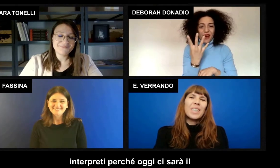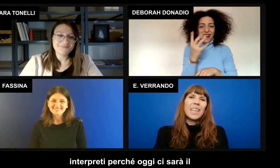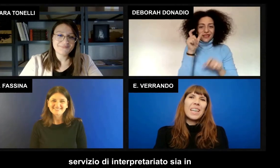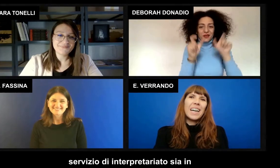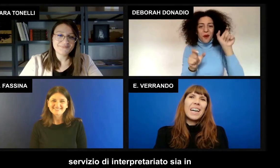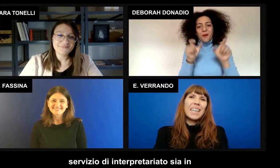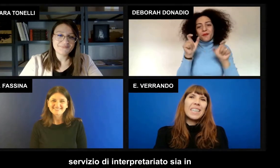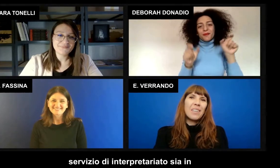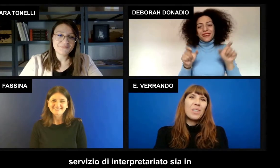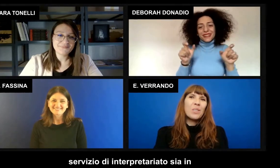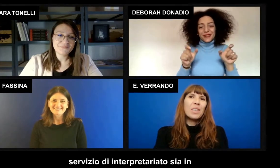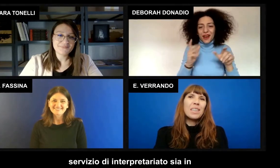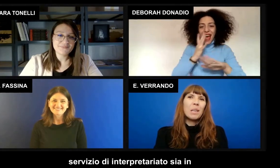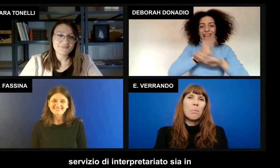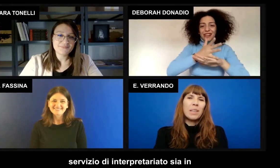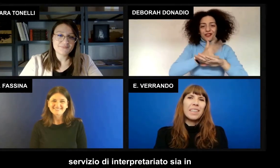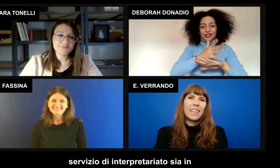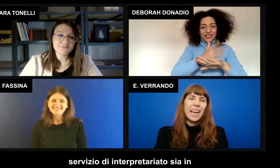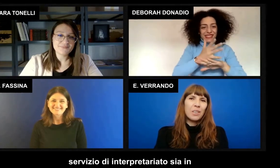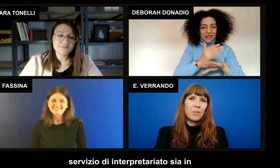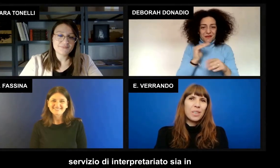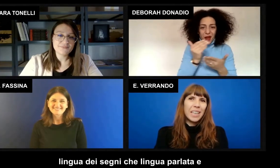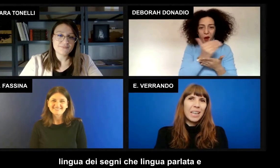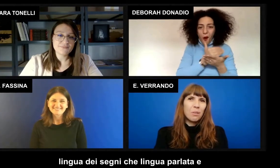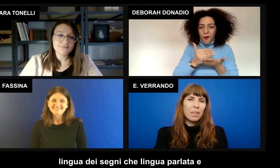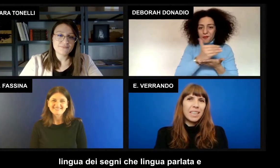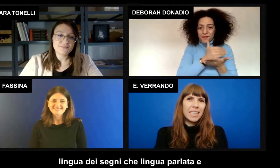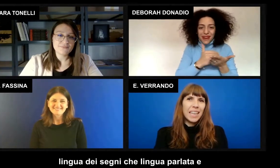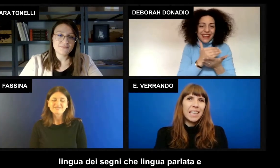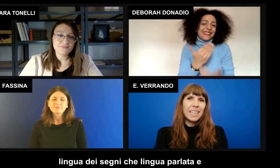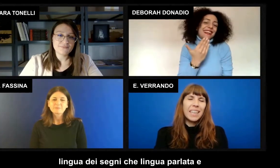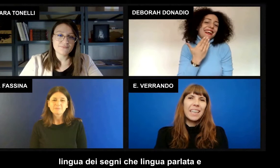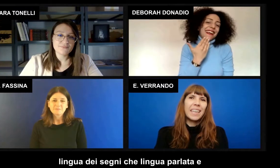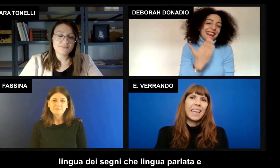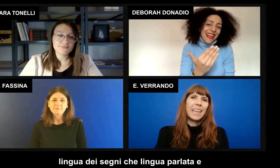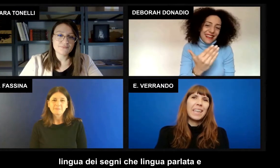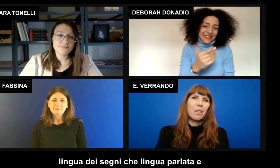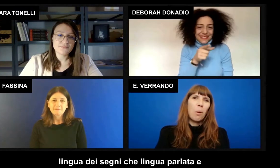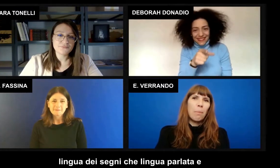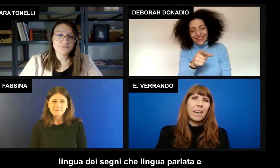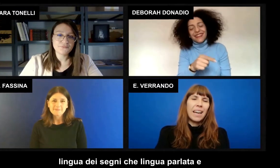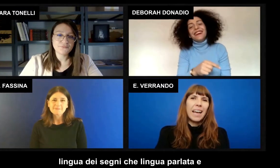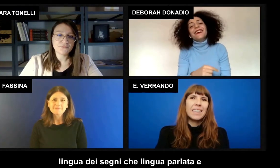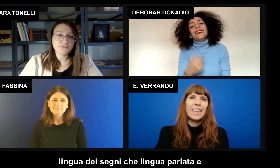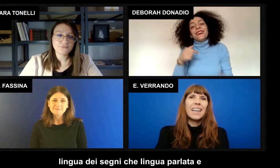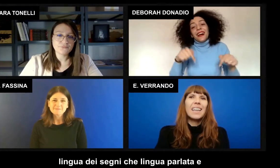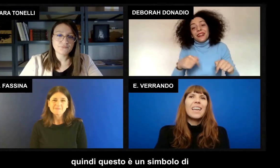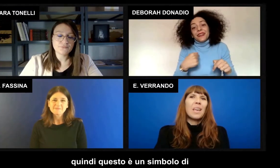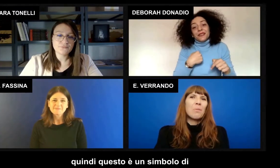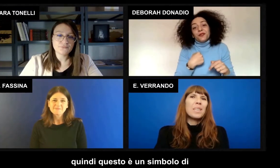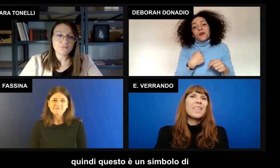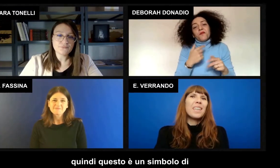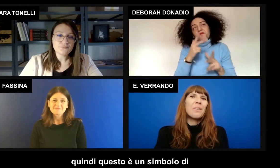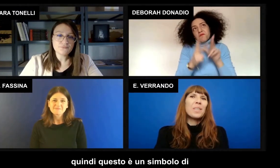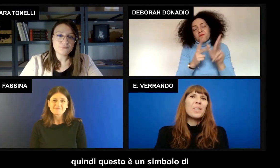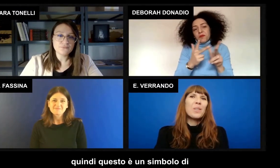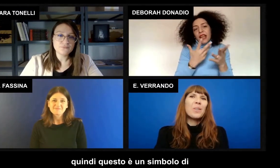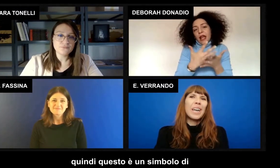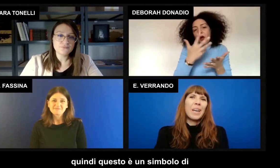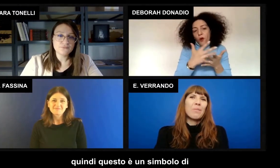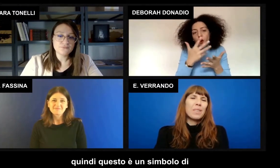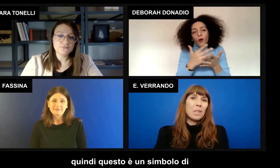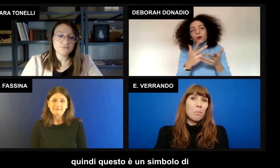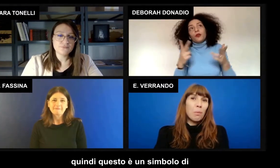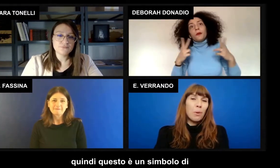ci sarà il servizio di interpretariato sia in lingua dei segni che in lingua parlata e quindi questo